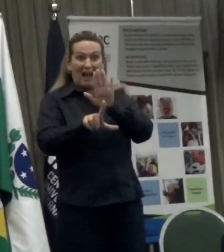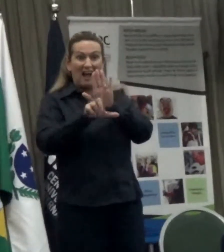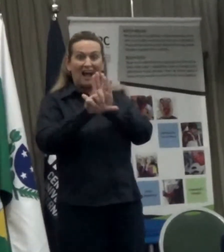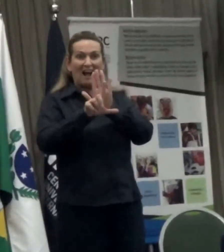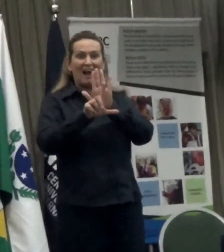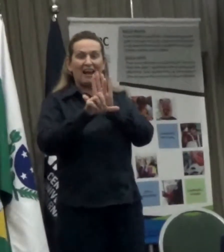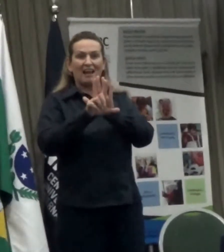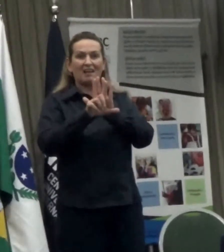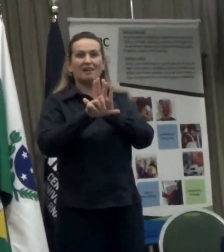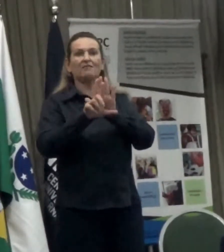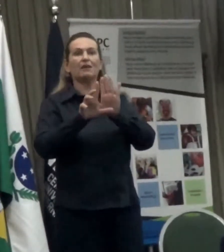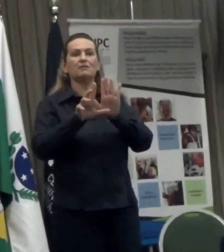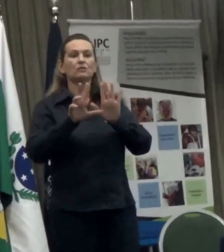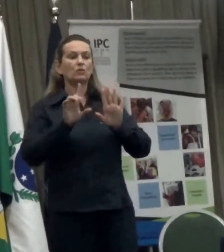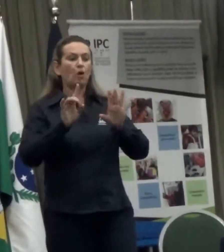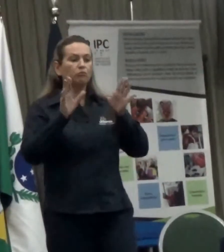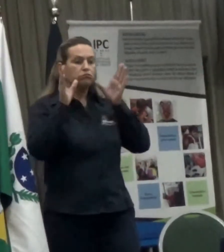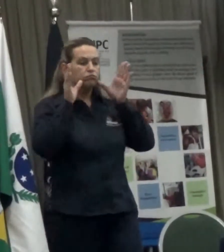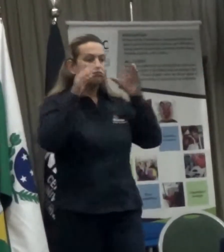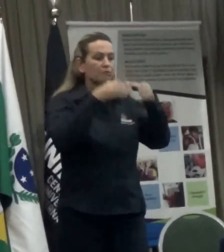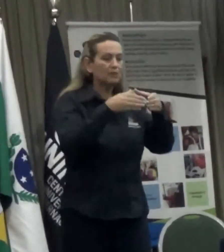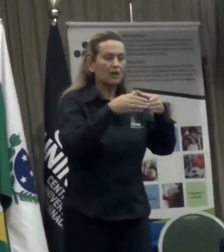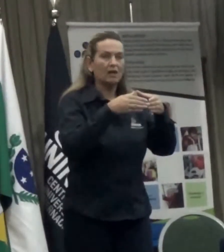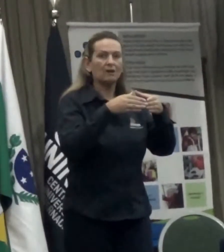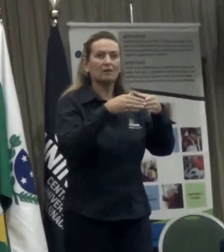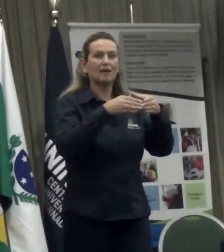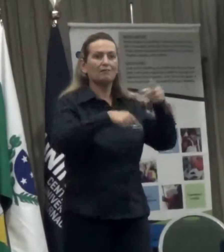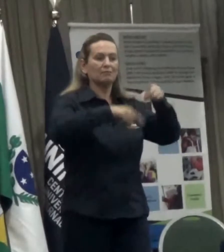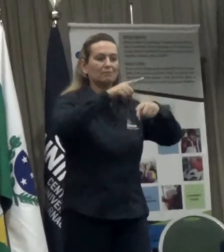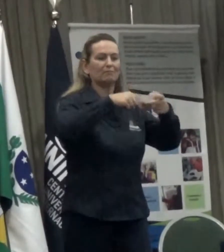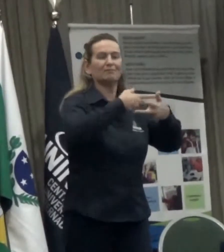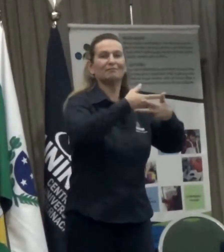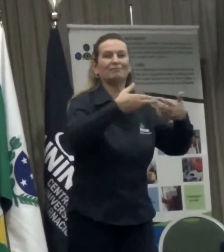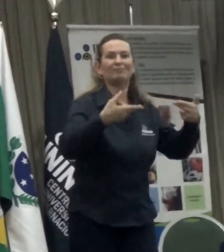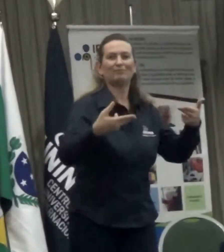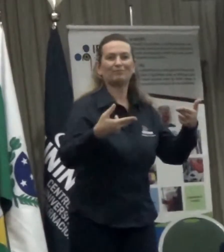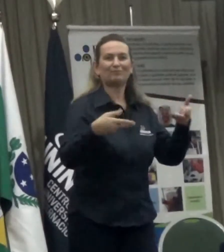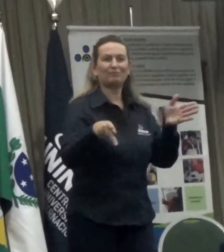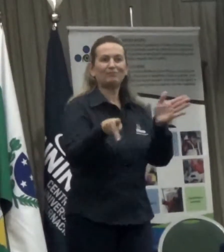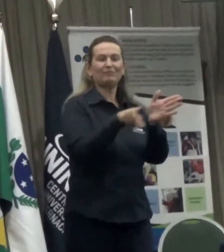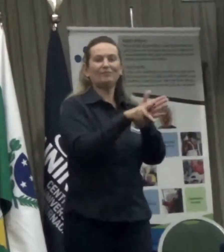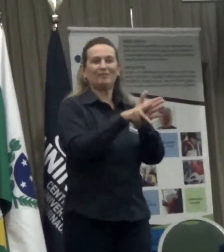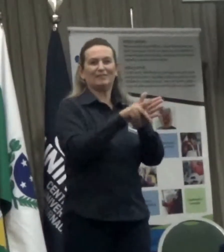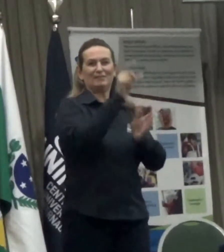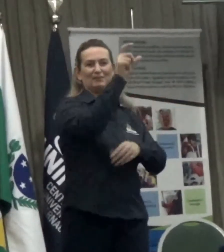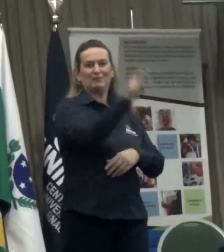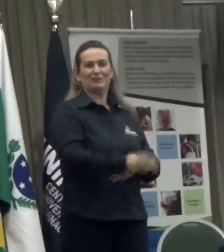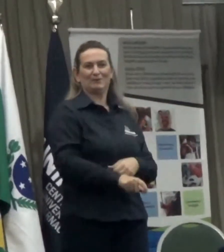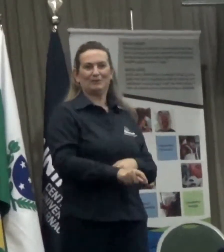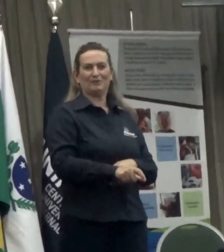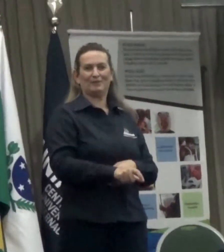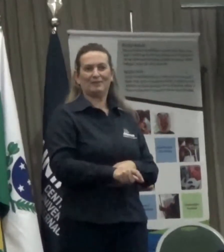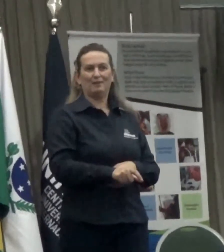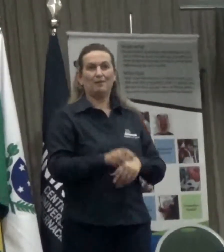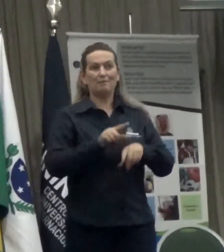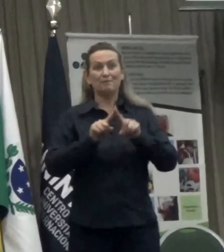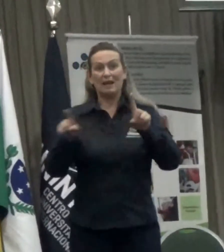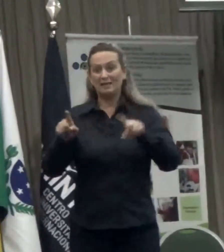patrimonial. Que maravilha! Isto foi a euforia social